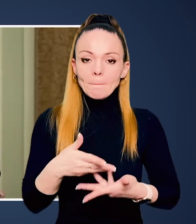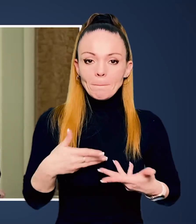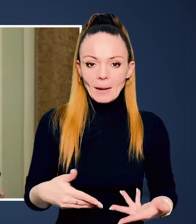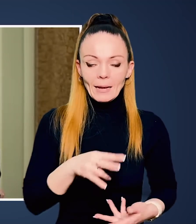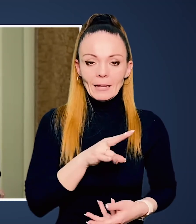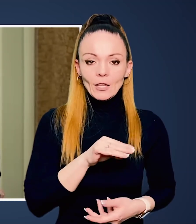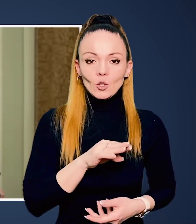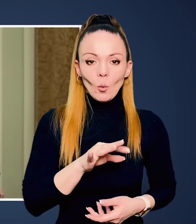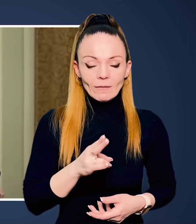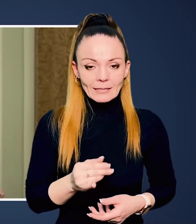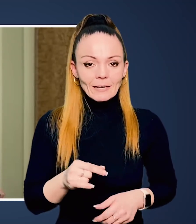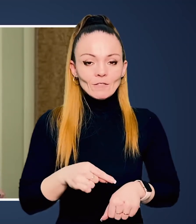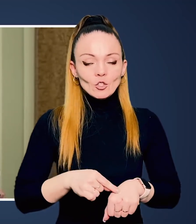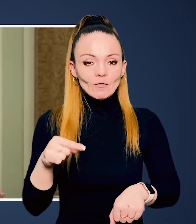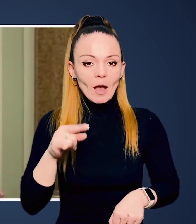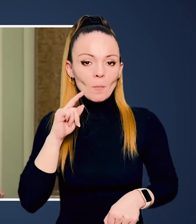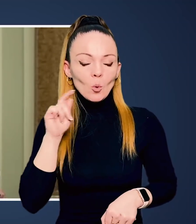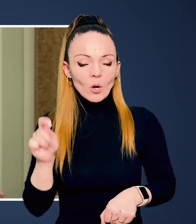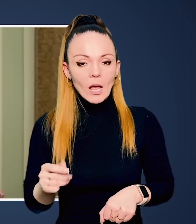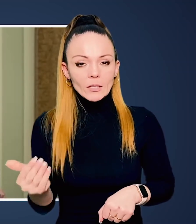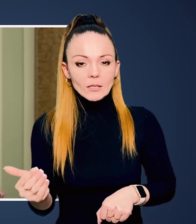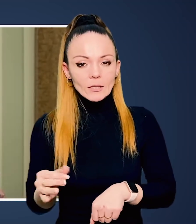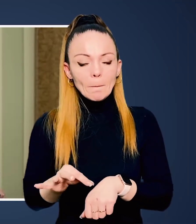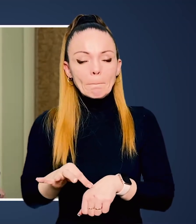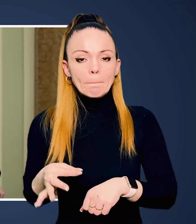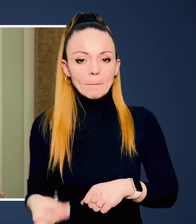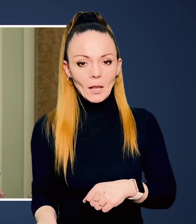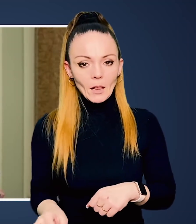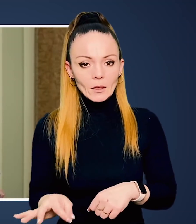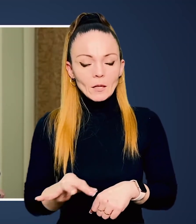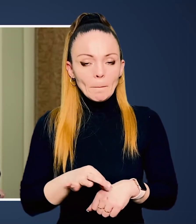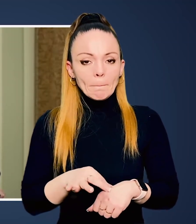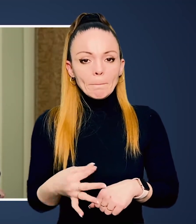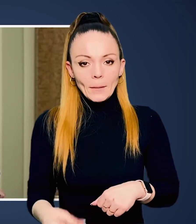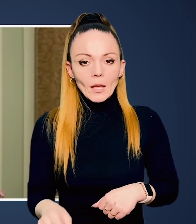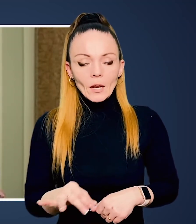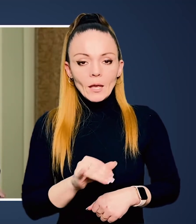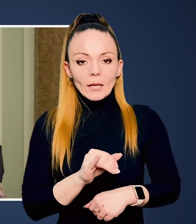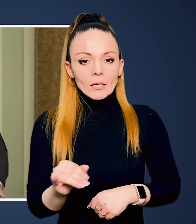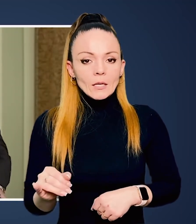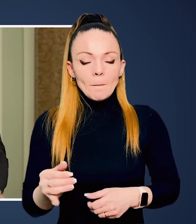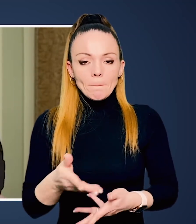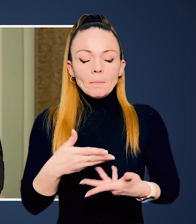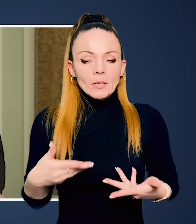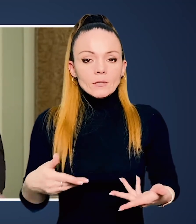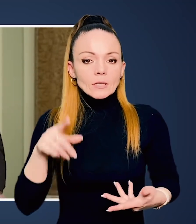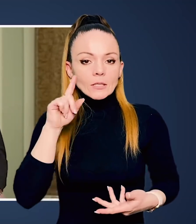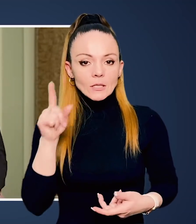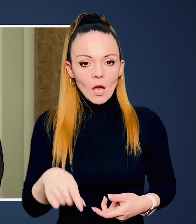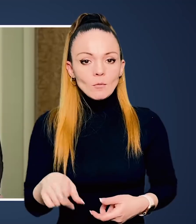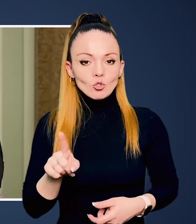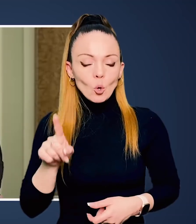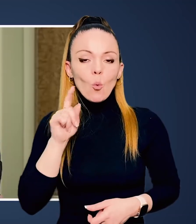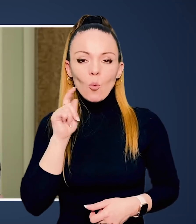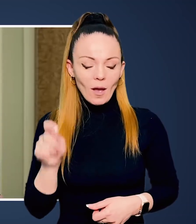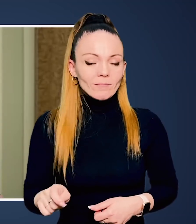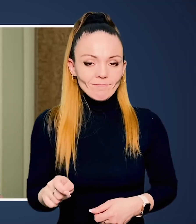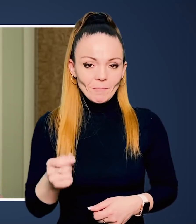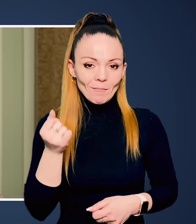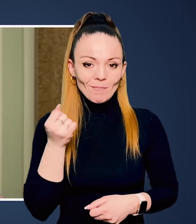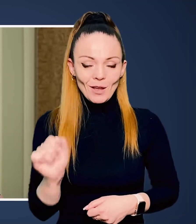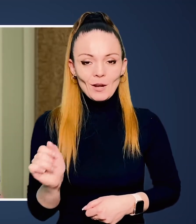Вони українці, ми литовці. Ми литовці відчуваємо український біль. Ми